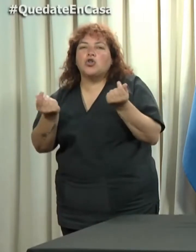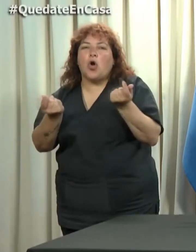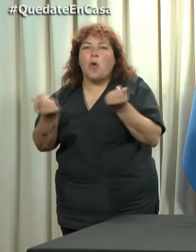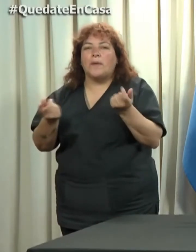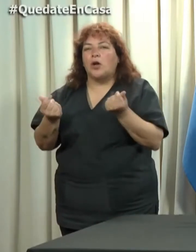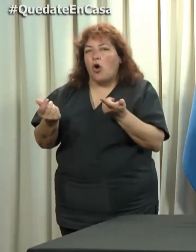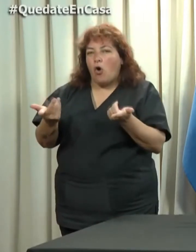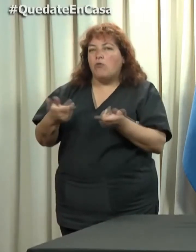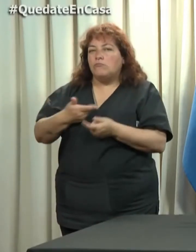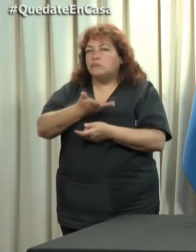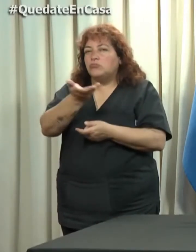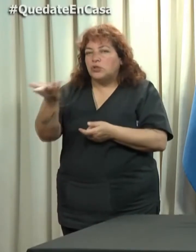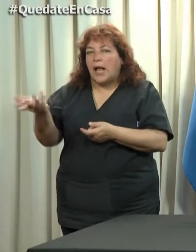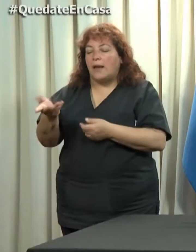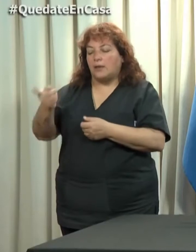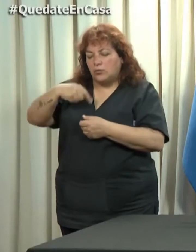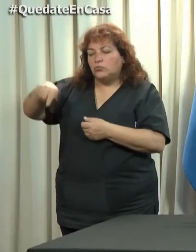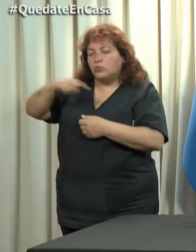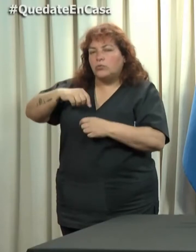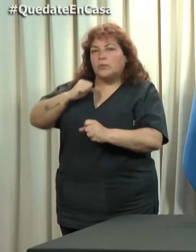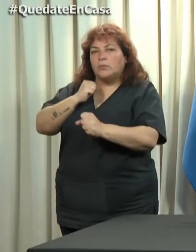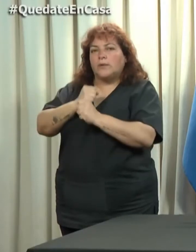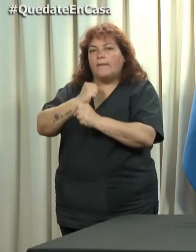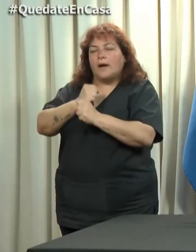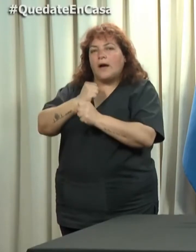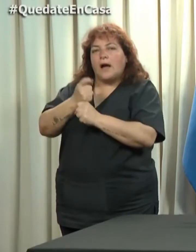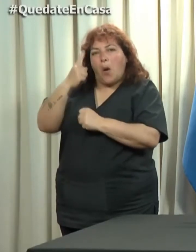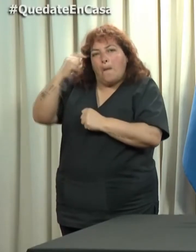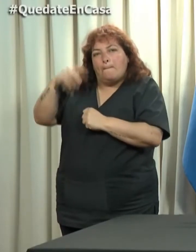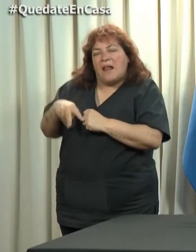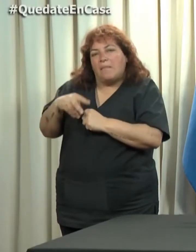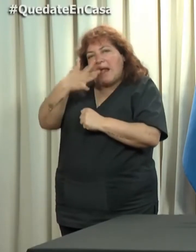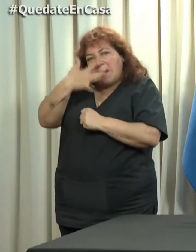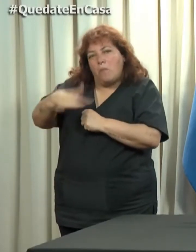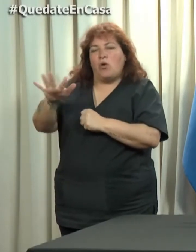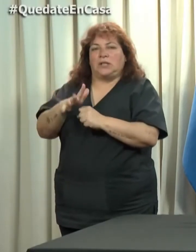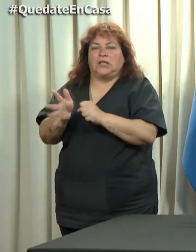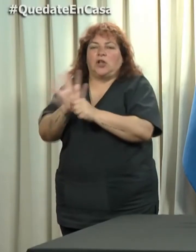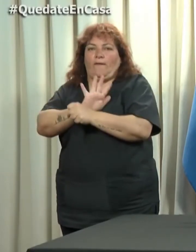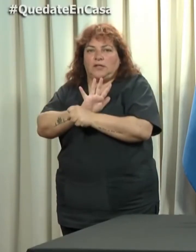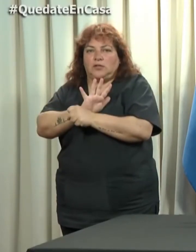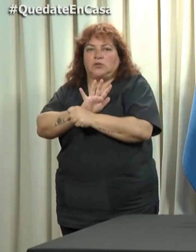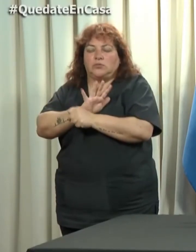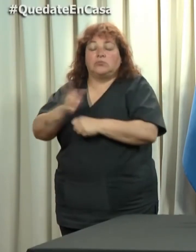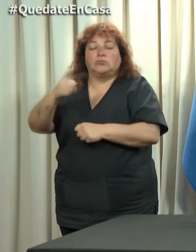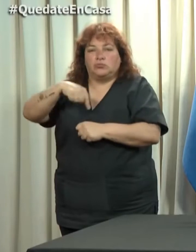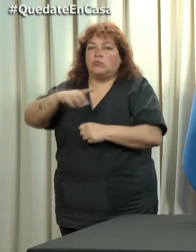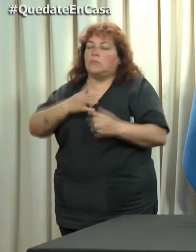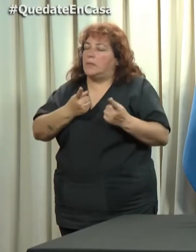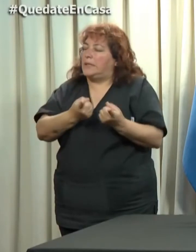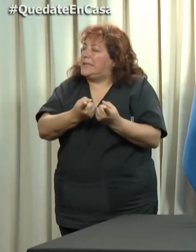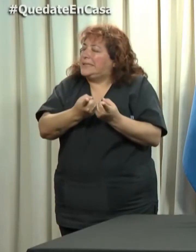nosotros en la provincia ya estemos trabajando en un plan post-pandemia. Vamos a requerir justamente